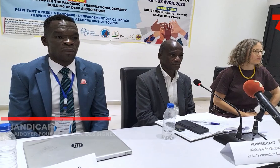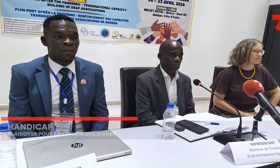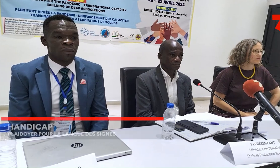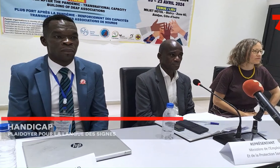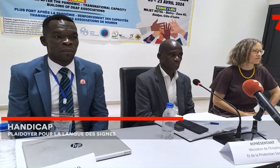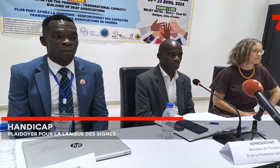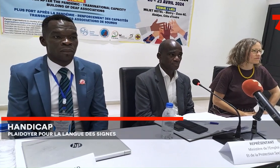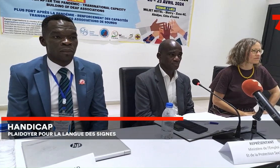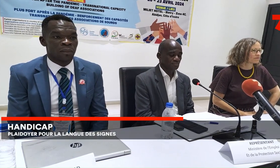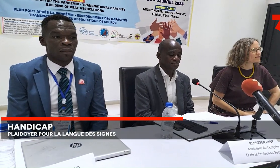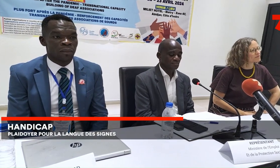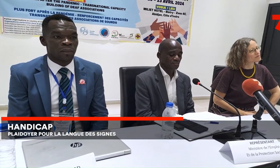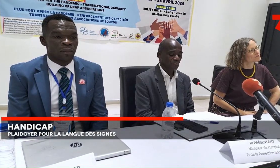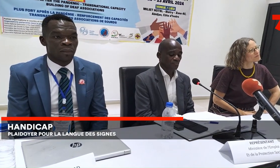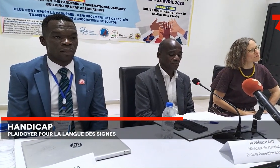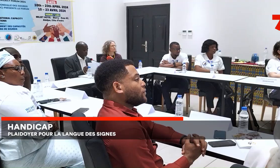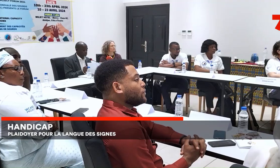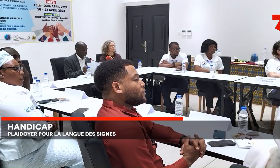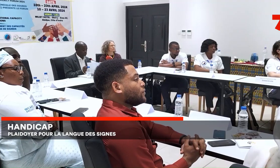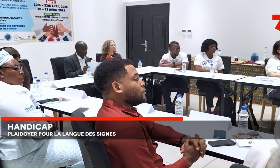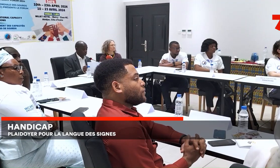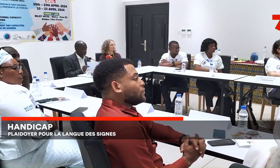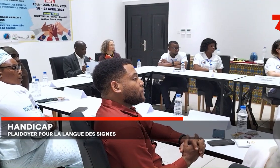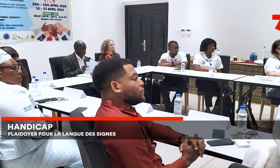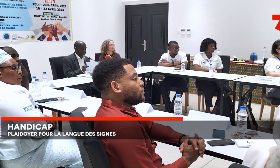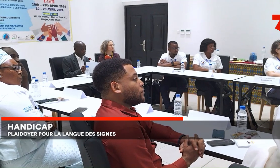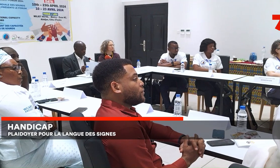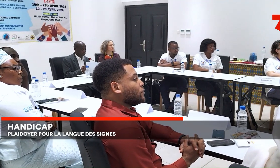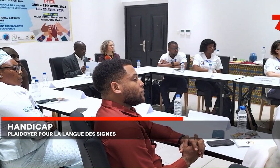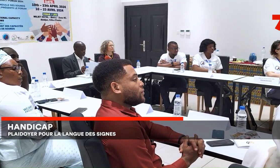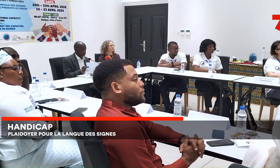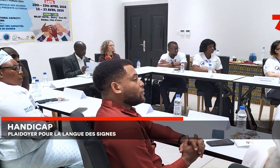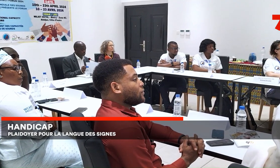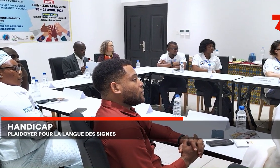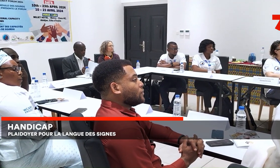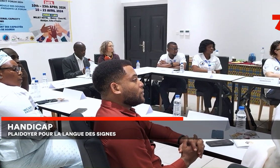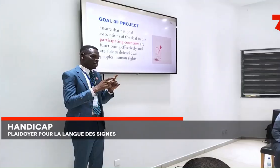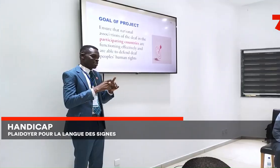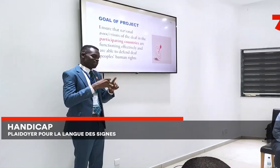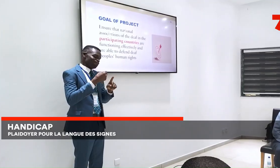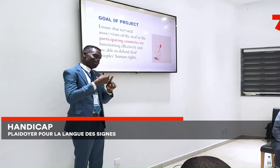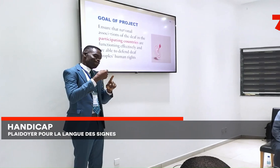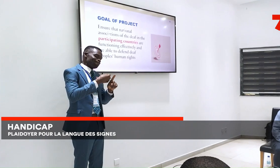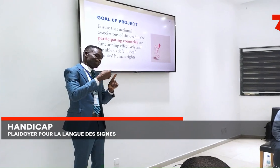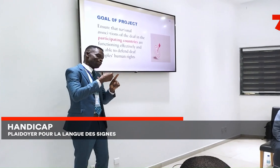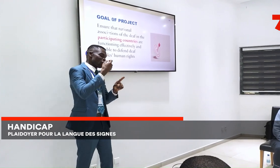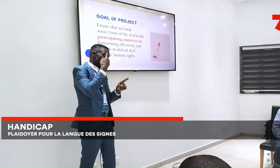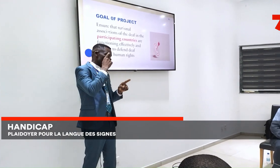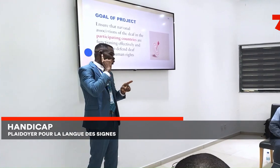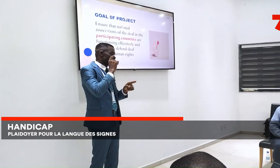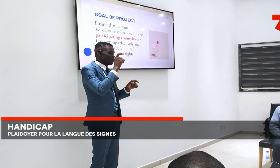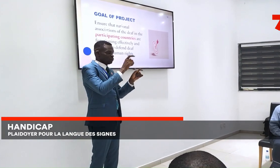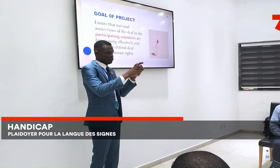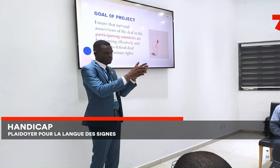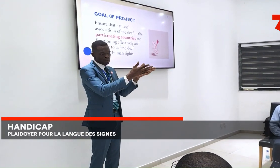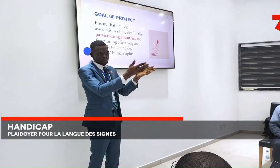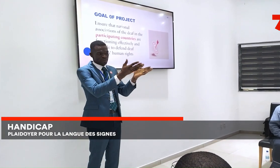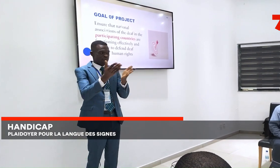Ils sont venus entre autres du Danemark, de l'Afrique du Sud, du Ghana, du Togo, du Mali, du Niger et de la Côte d'Ivoire pour mener